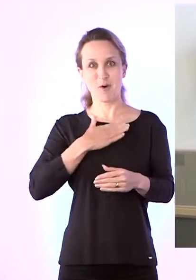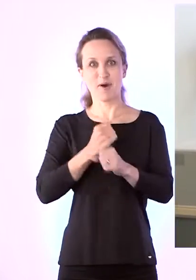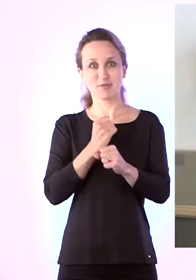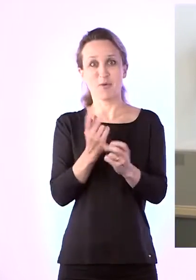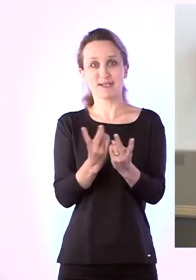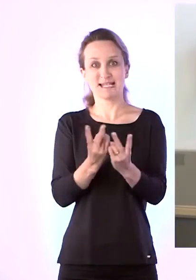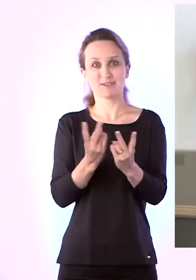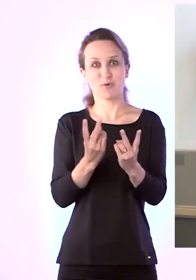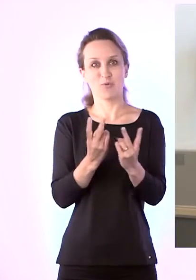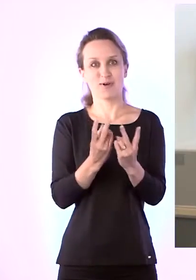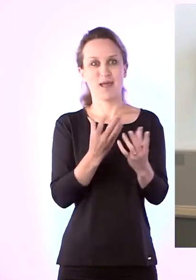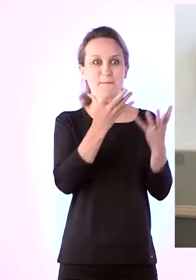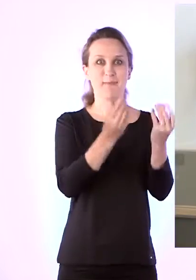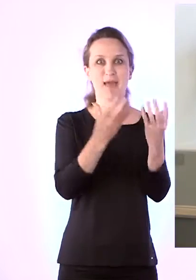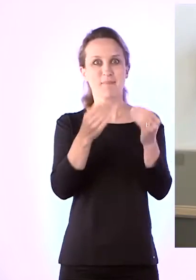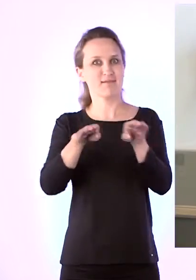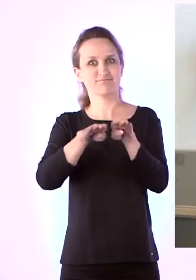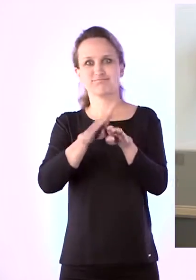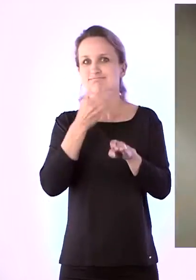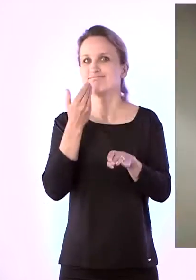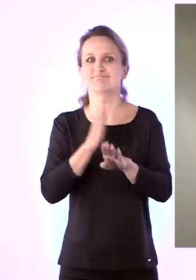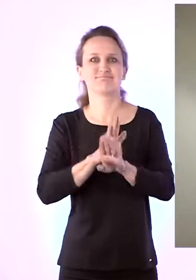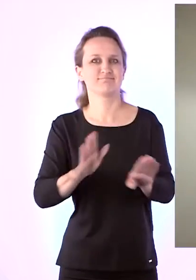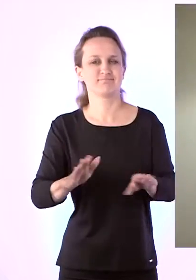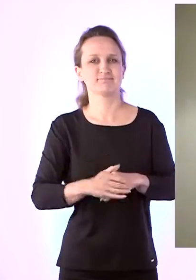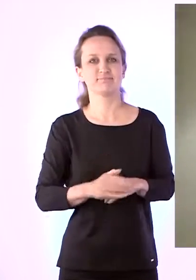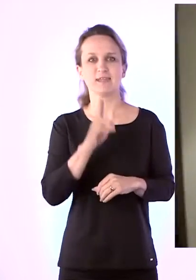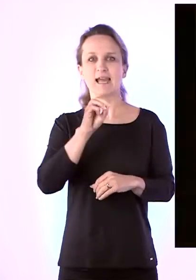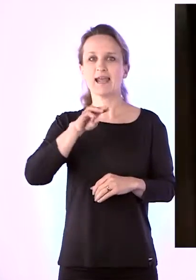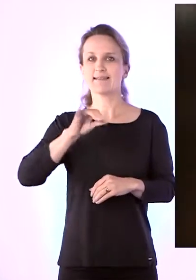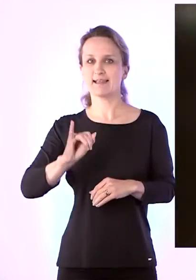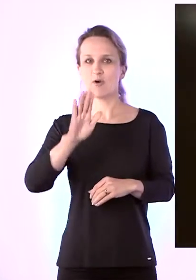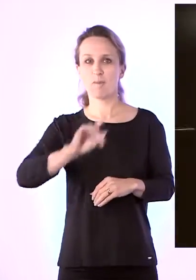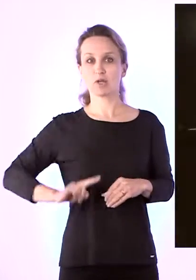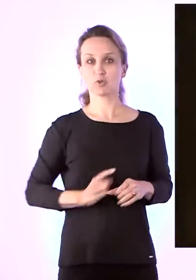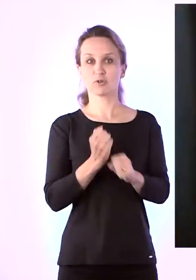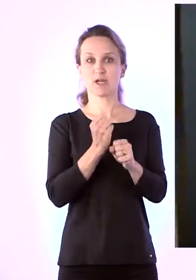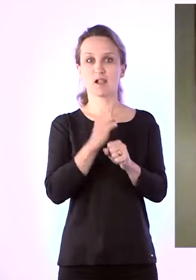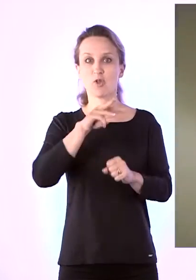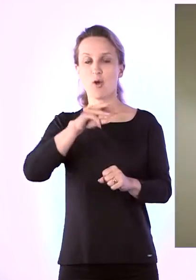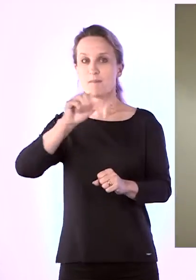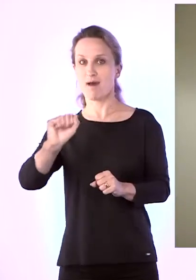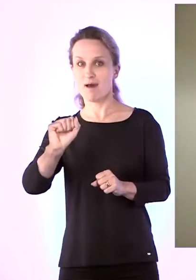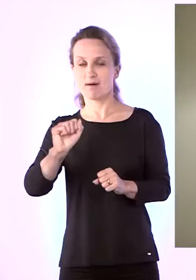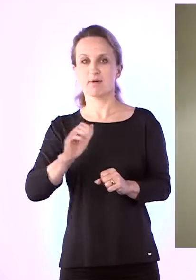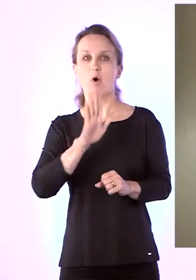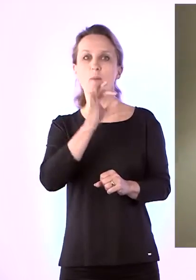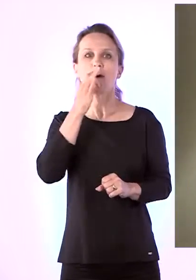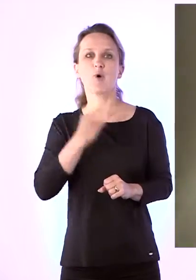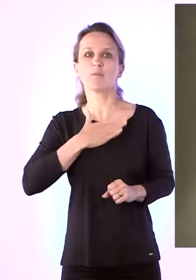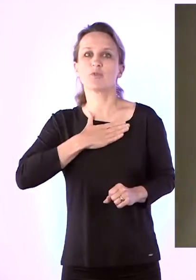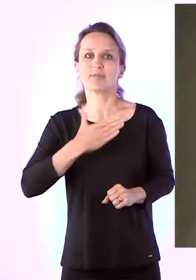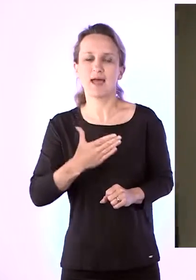selline, praktiselt ükski päev ei saarnane teisele. Kerti on omandanud sotsiaaltöö magisterraadi ning tänu enda